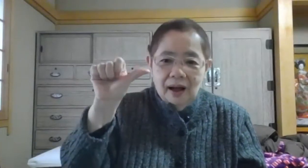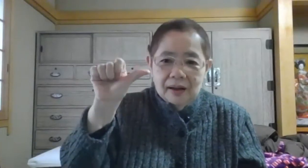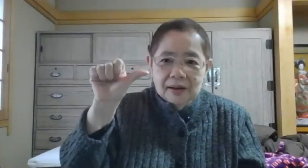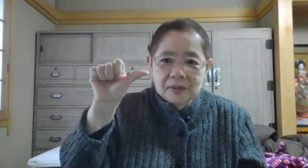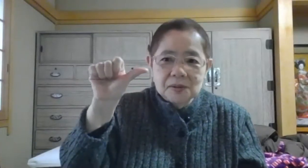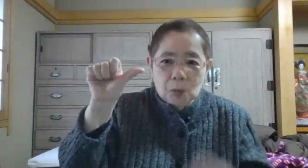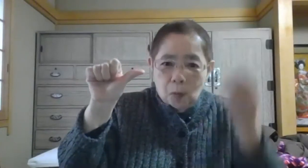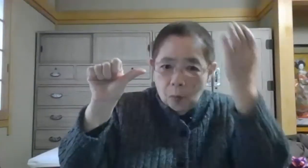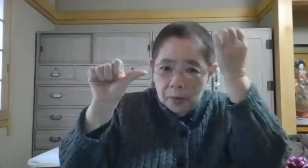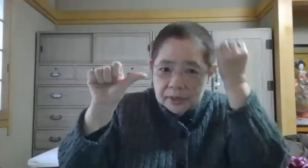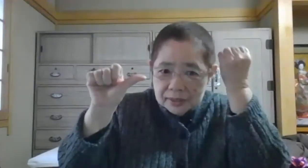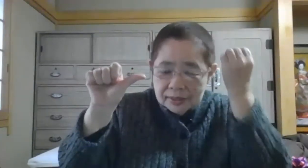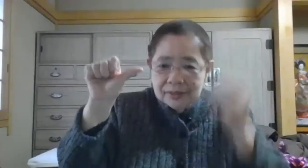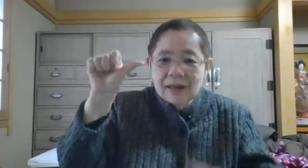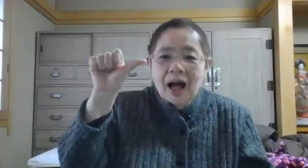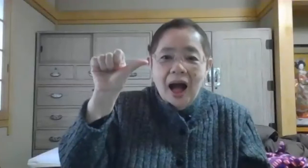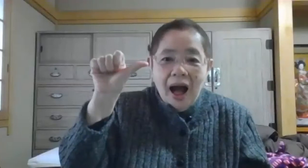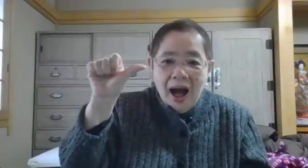これちょっと覚えてくださいねあ